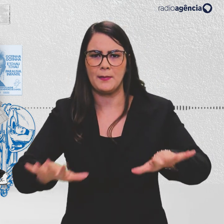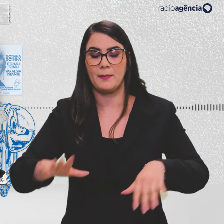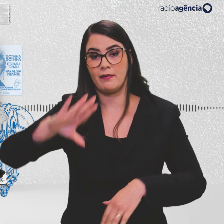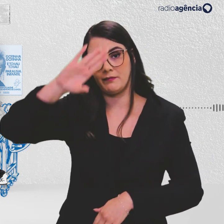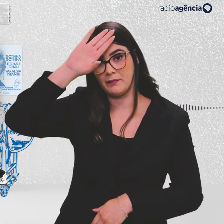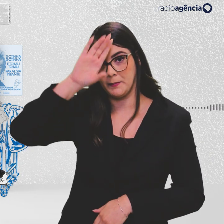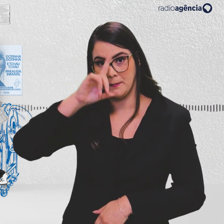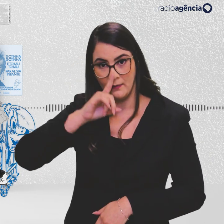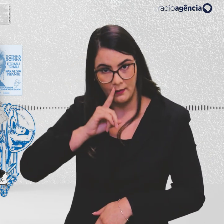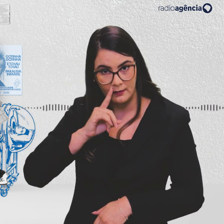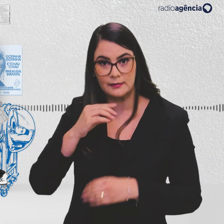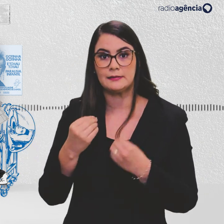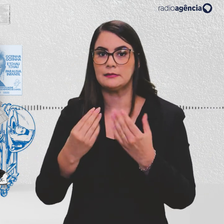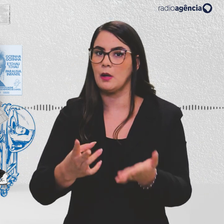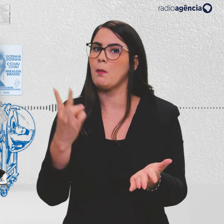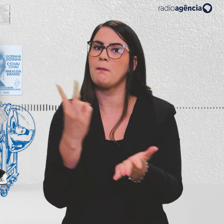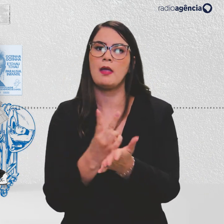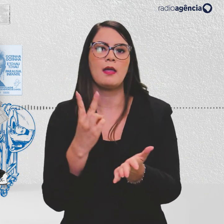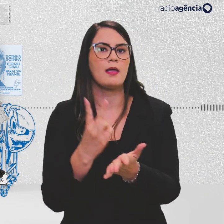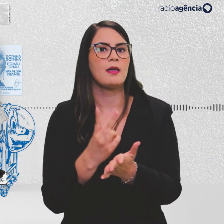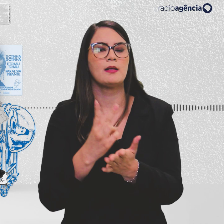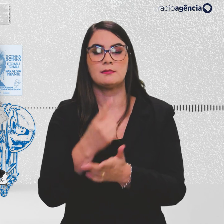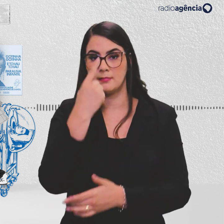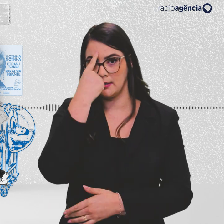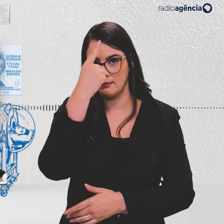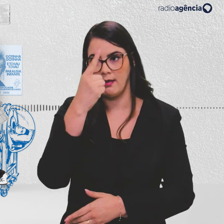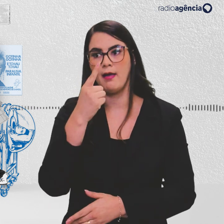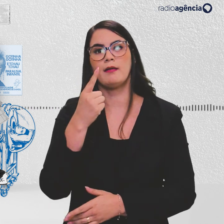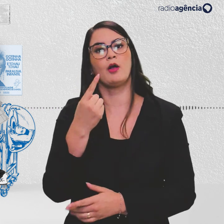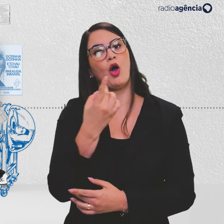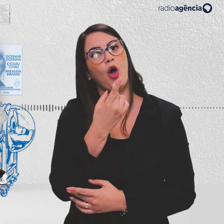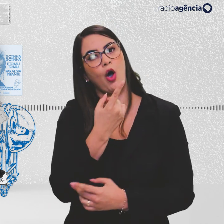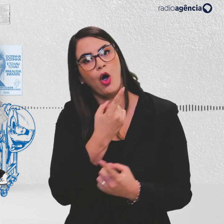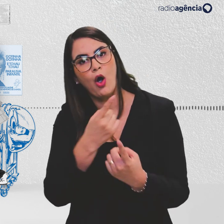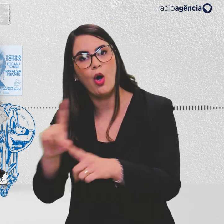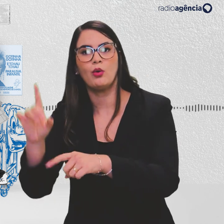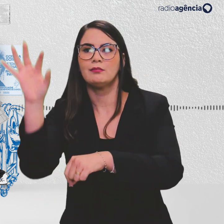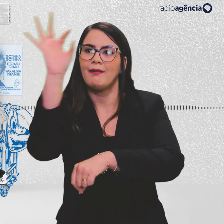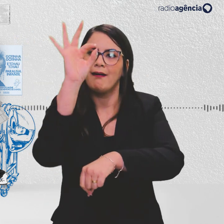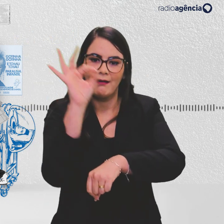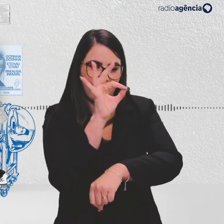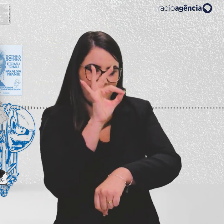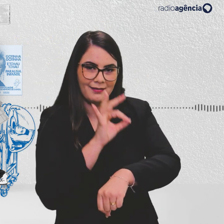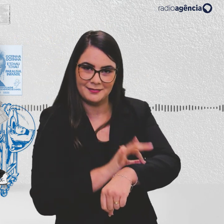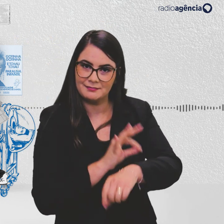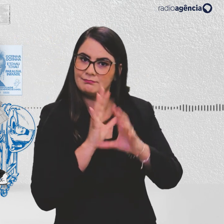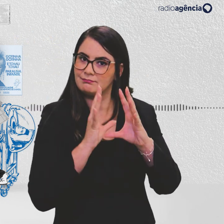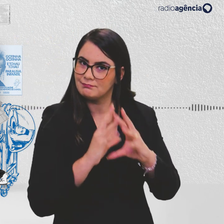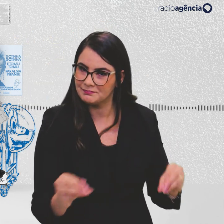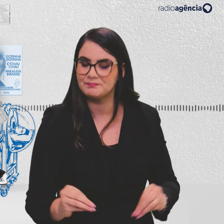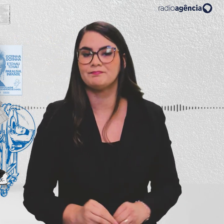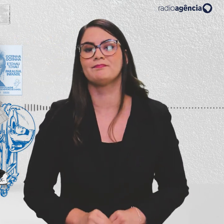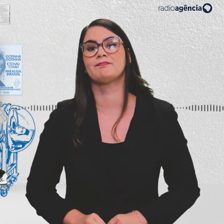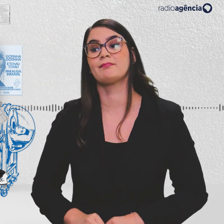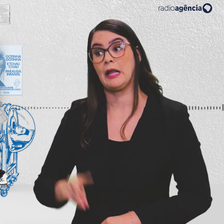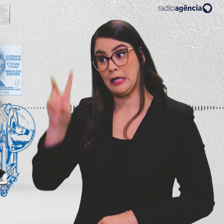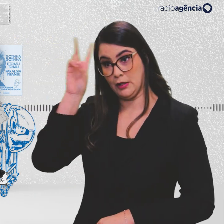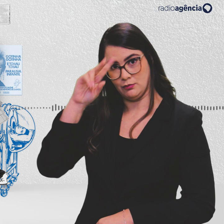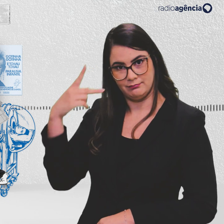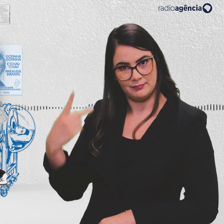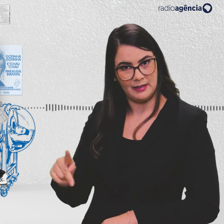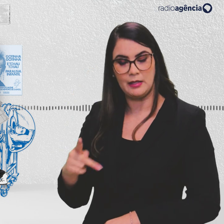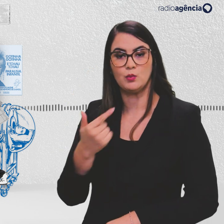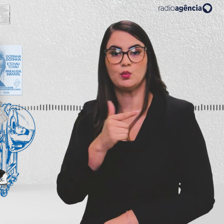amarela, aplicando o mesmo princípio no combate ao mosquito Aedes aegypti. Com esse histórico, ele não